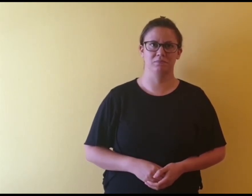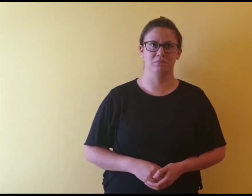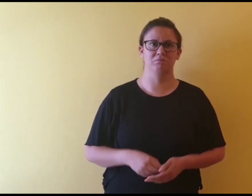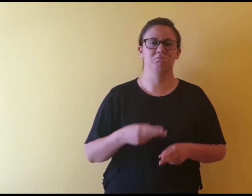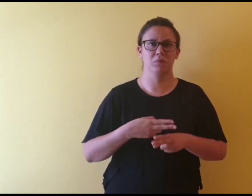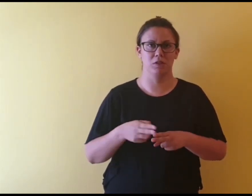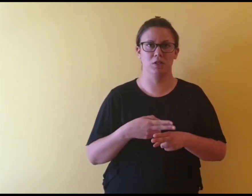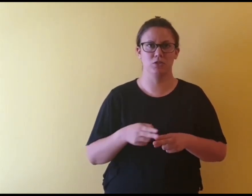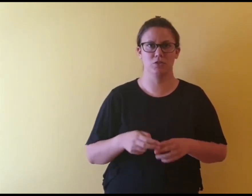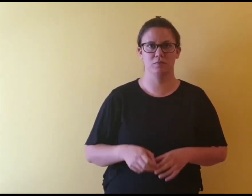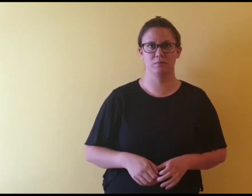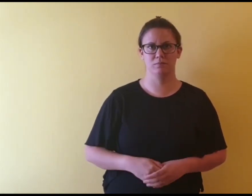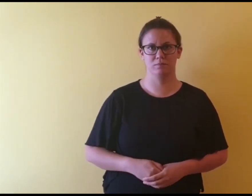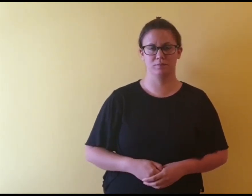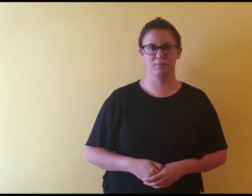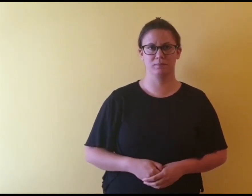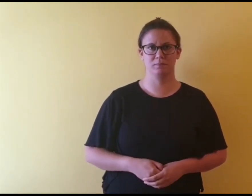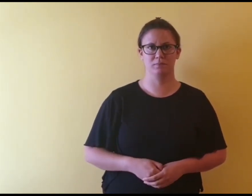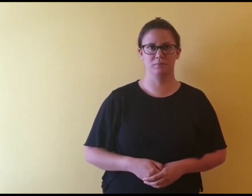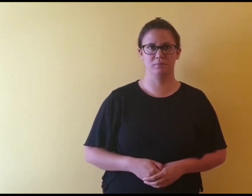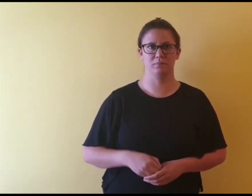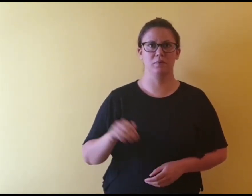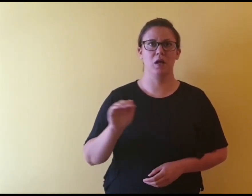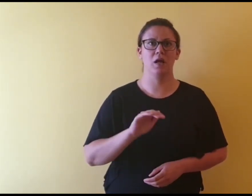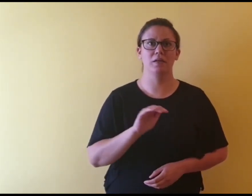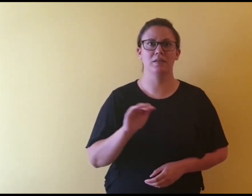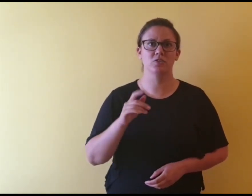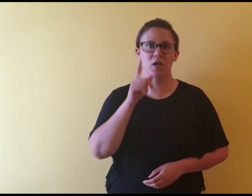Riješiti. Dječaci.